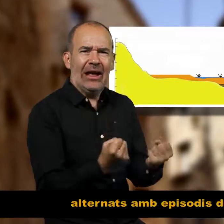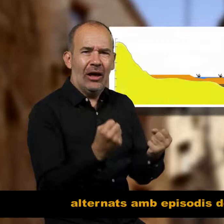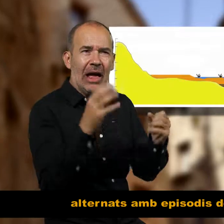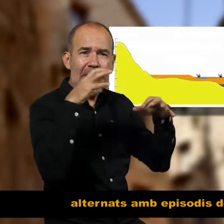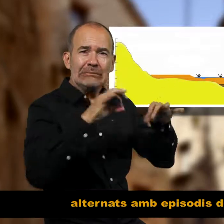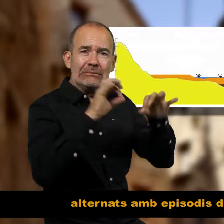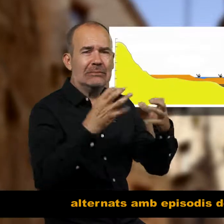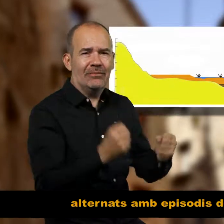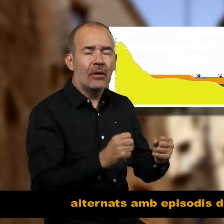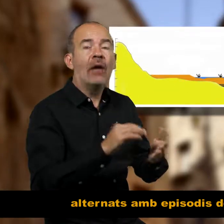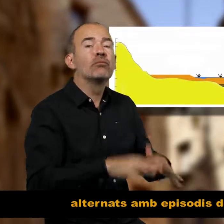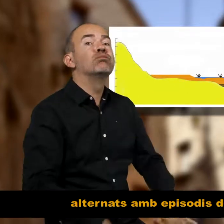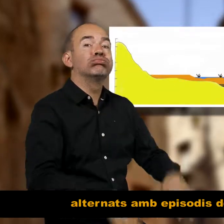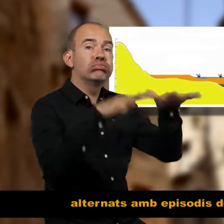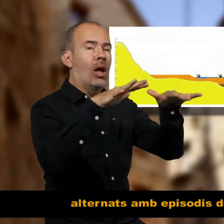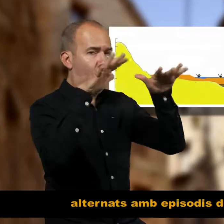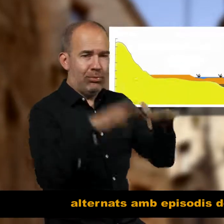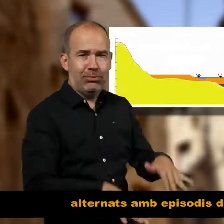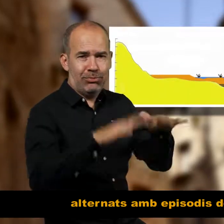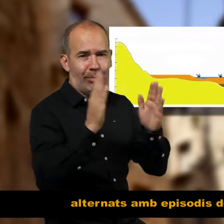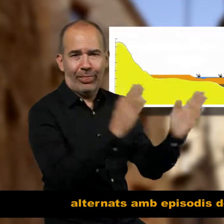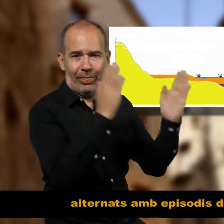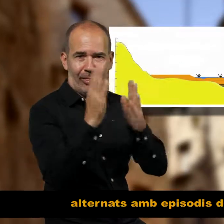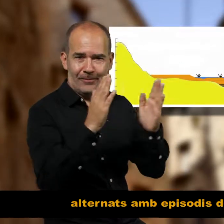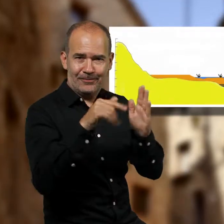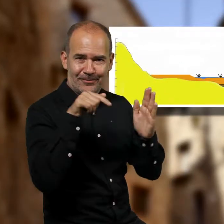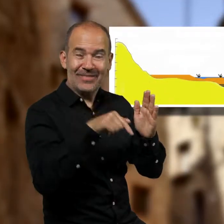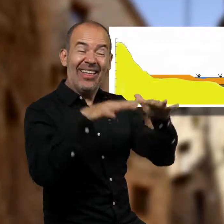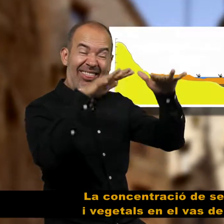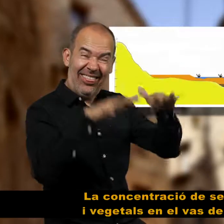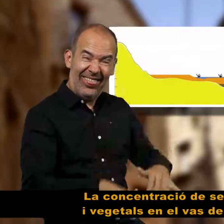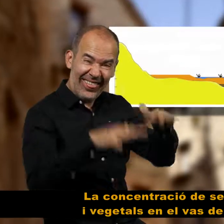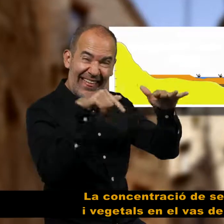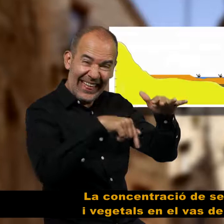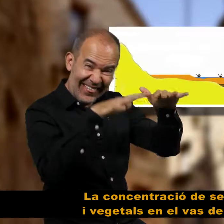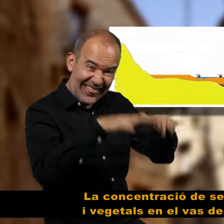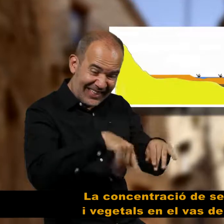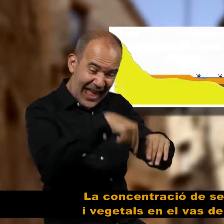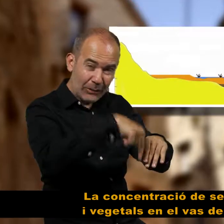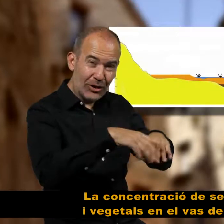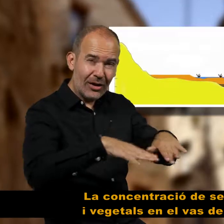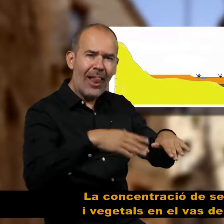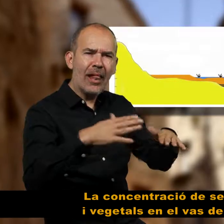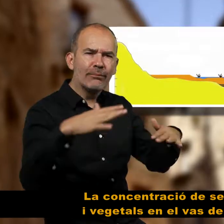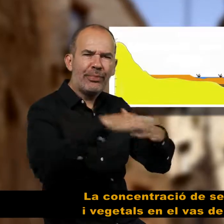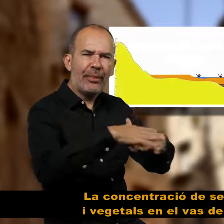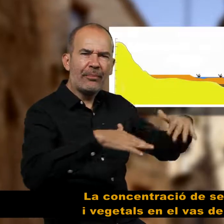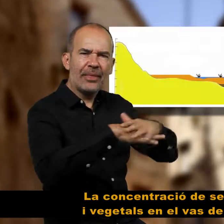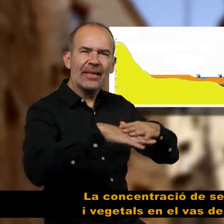episodis d'inundació alternats amb episodis de sequera. La concentració de sediments i vegetals